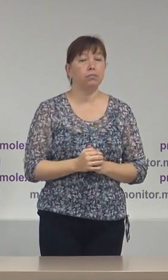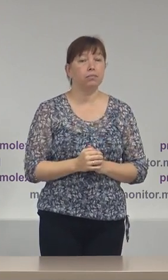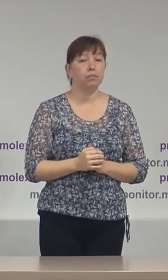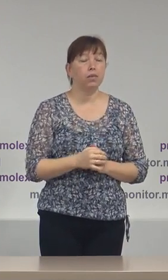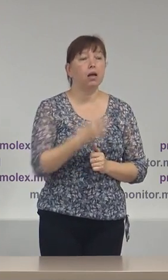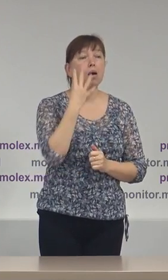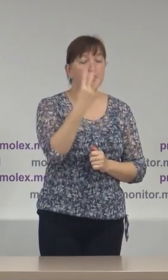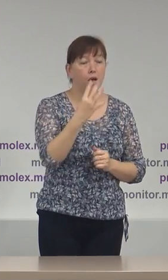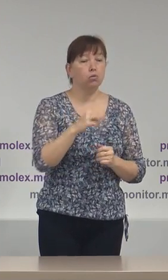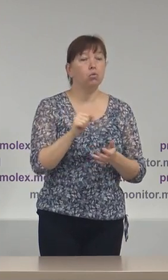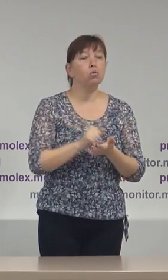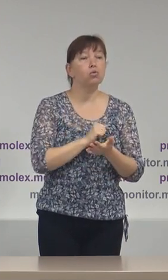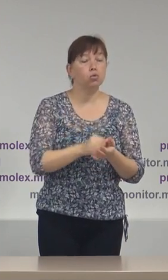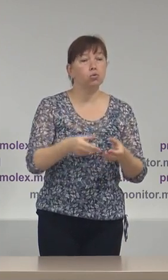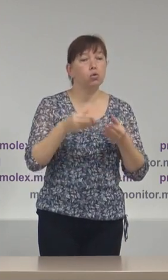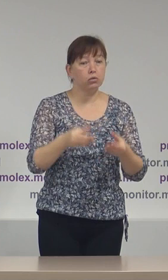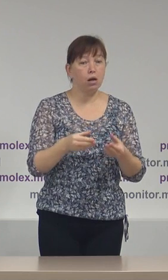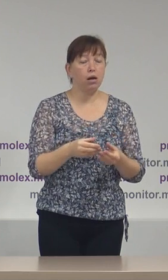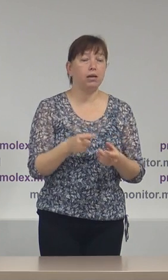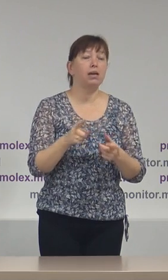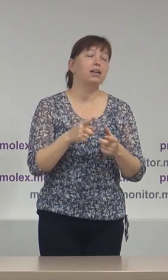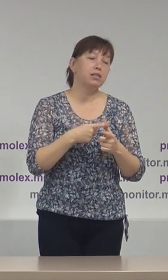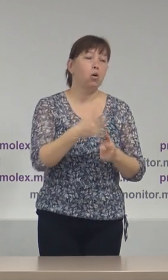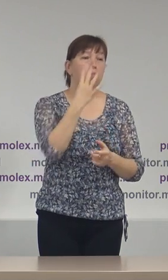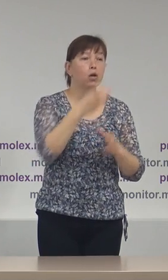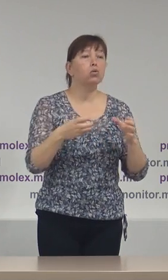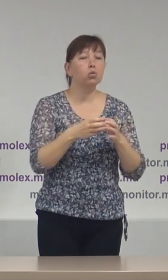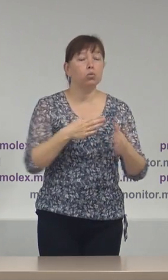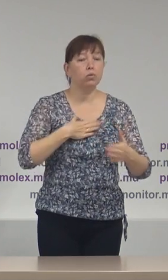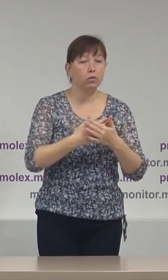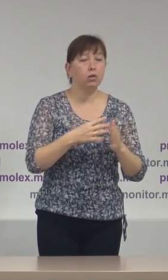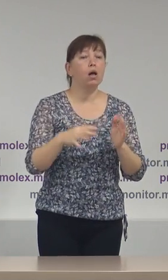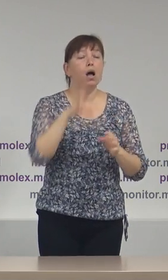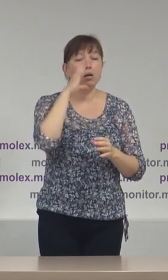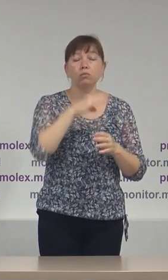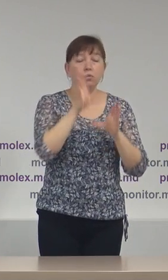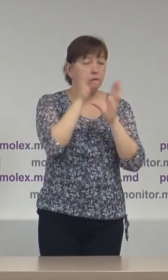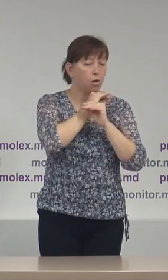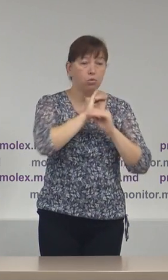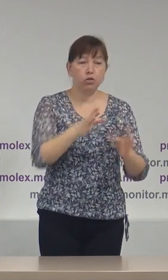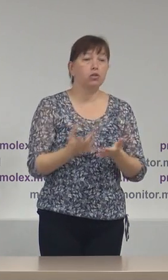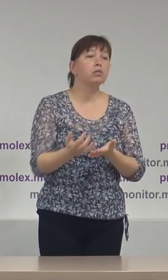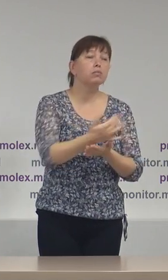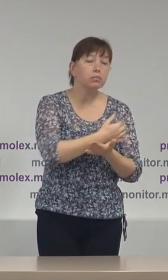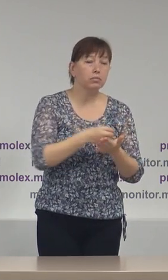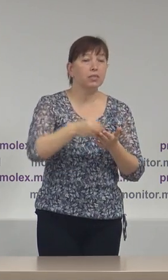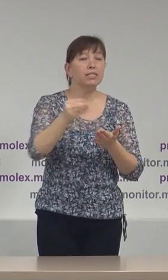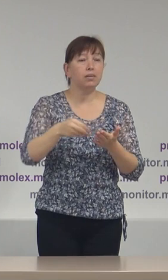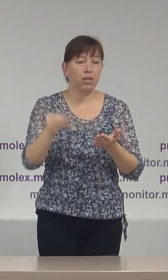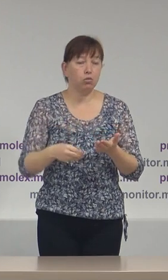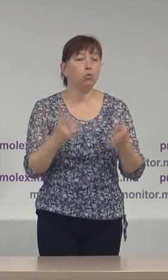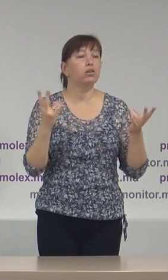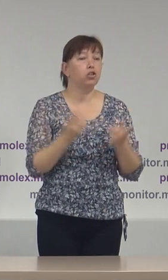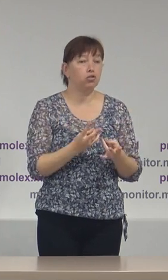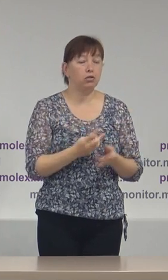patru dosare sau patru grupuri de inițiativă nouă au reușit să colecteze numărul necesar de semnături.